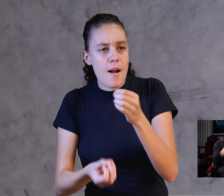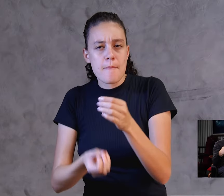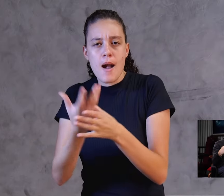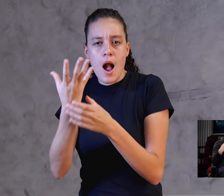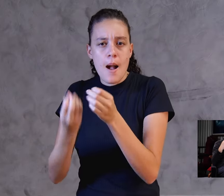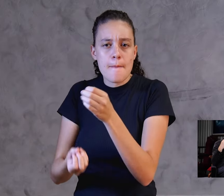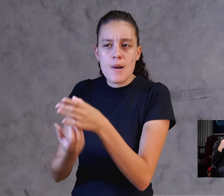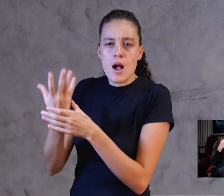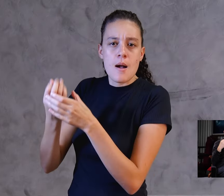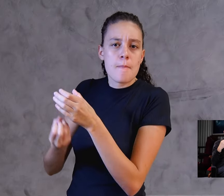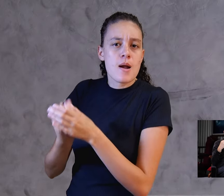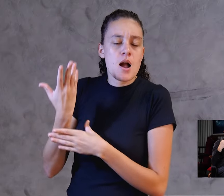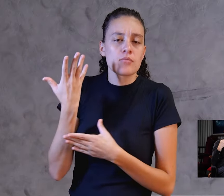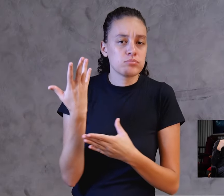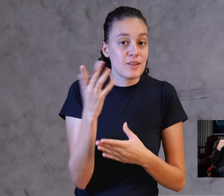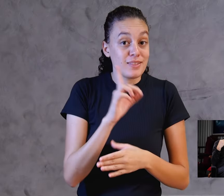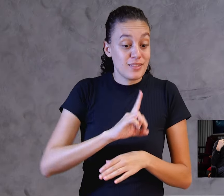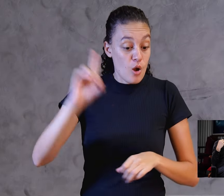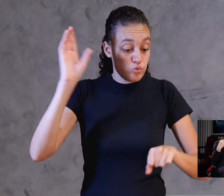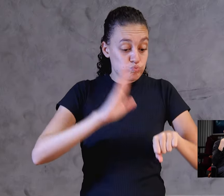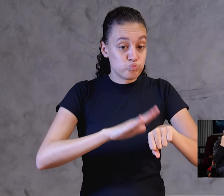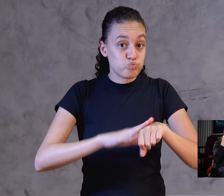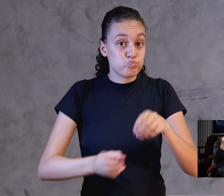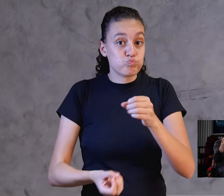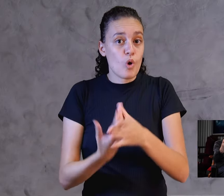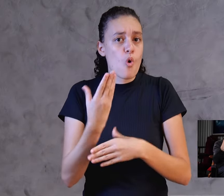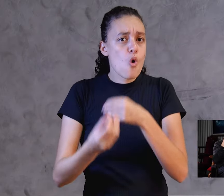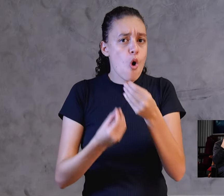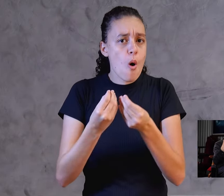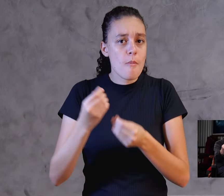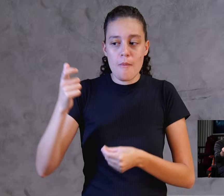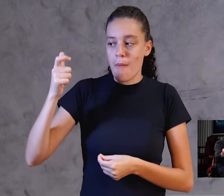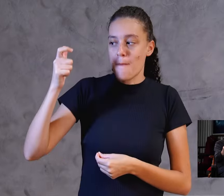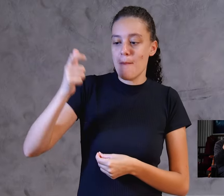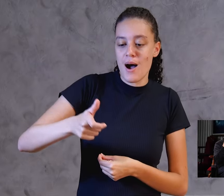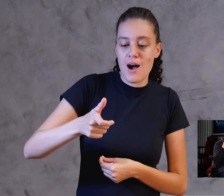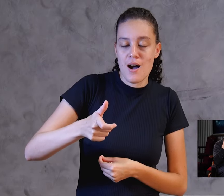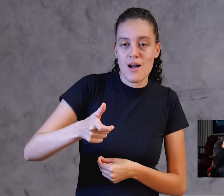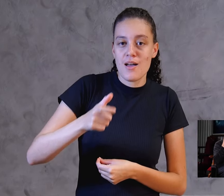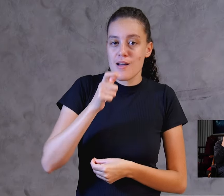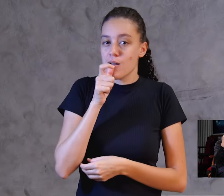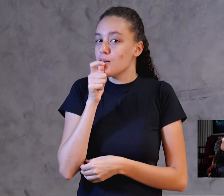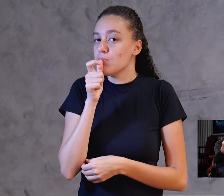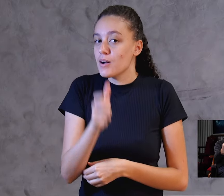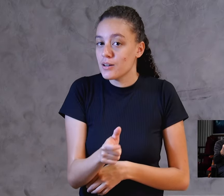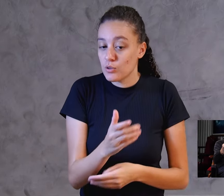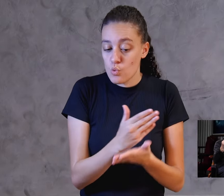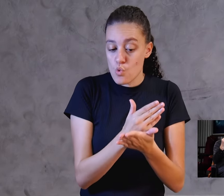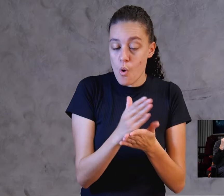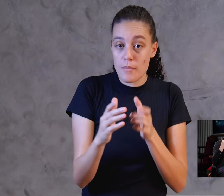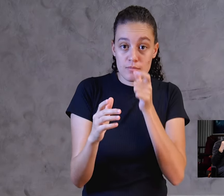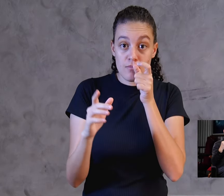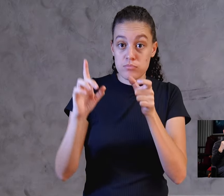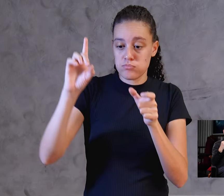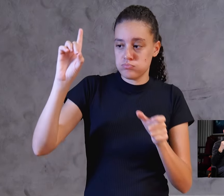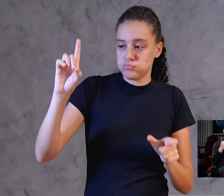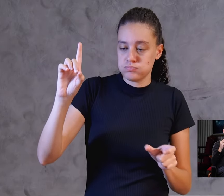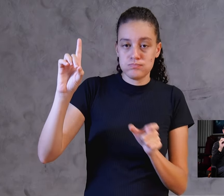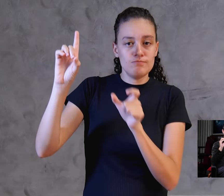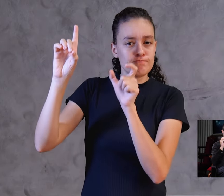todas as coisas através da palavra. Haja. O princípio era o verbo. O verbo estava